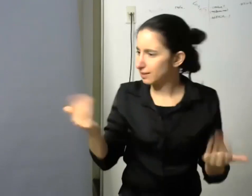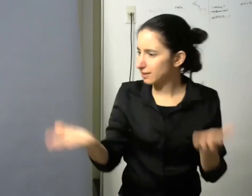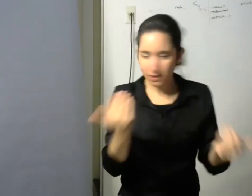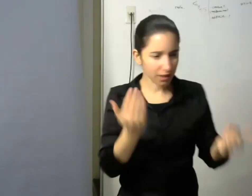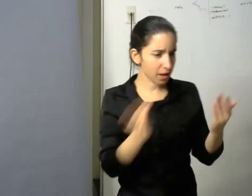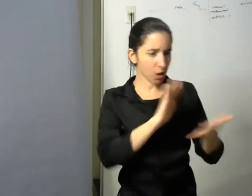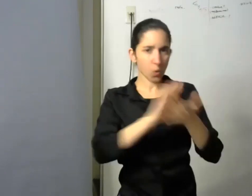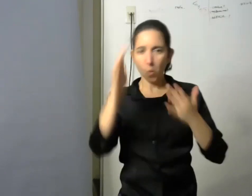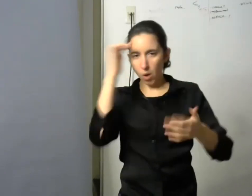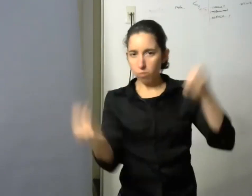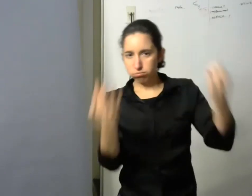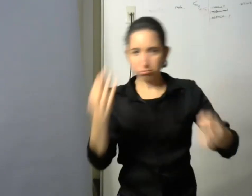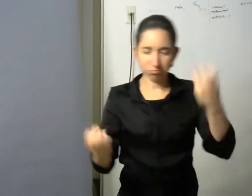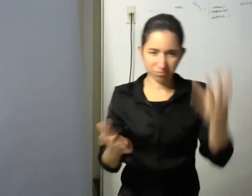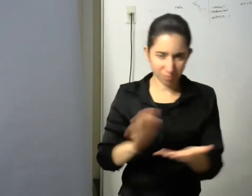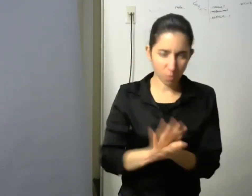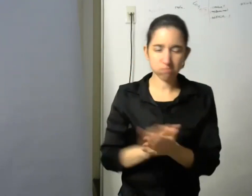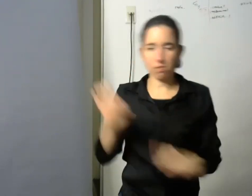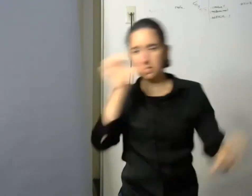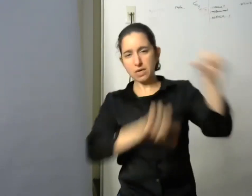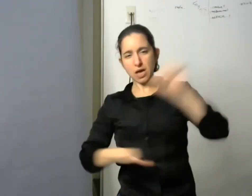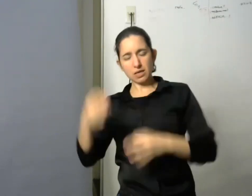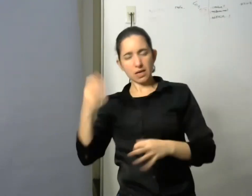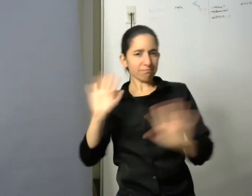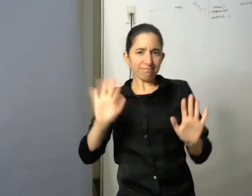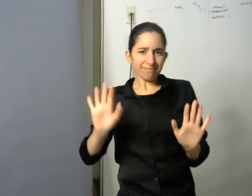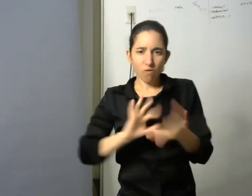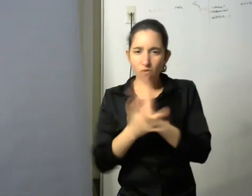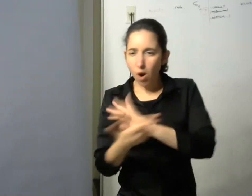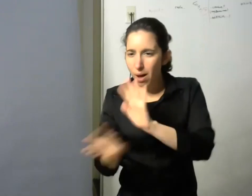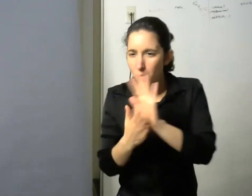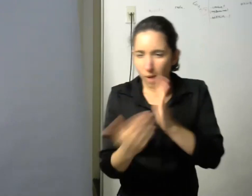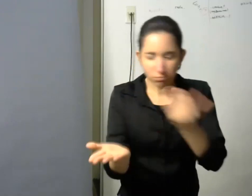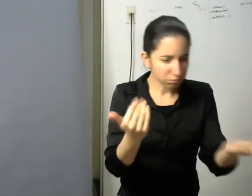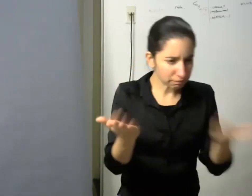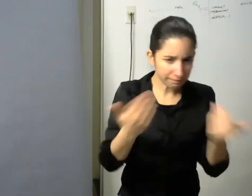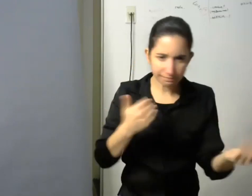al científico en el trato de las personas para poder